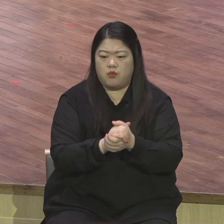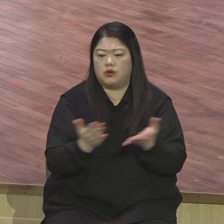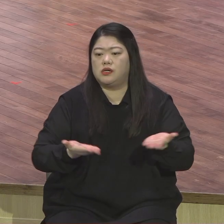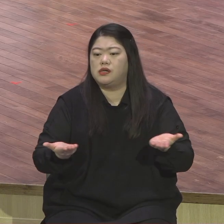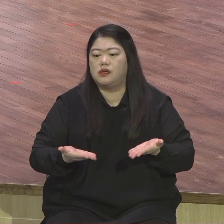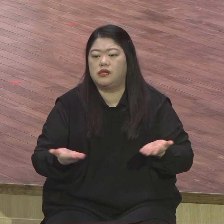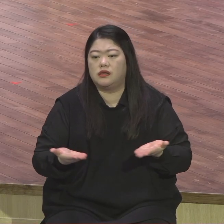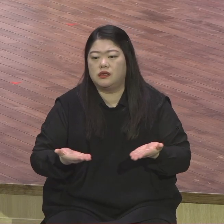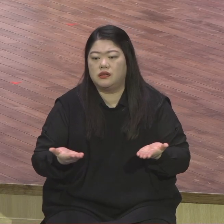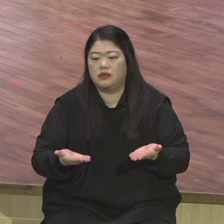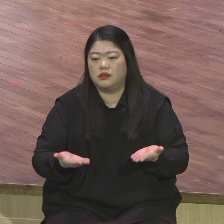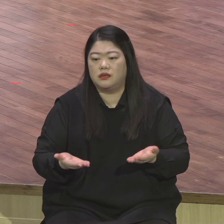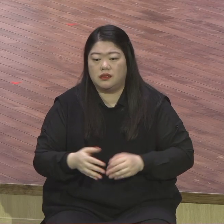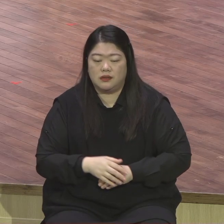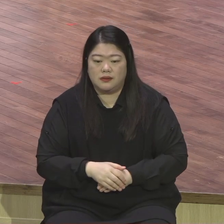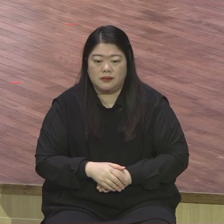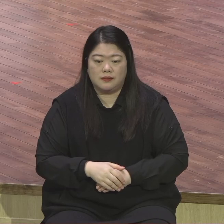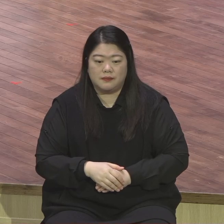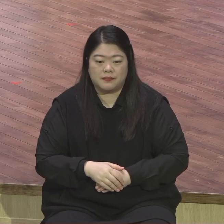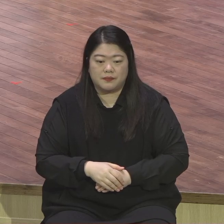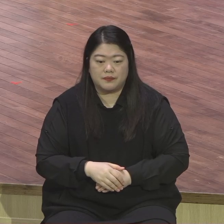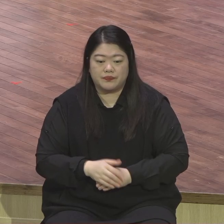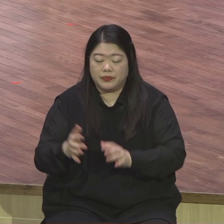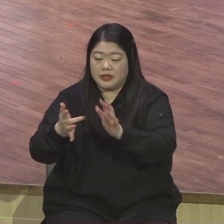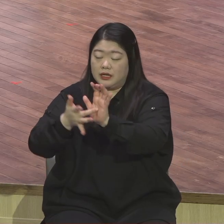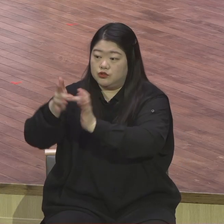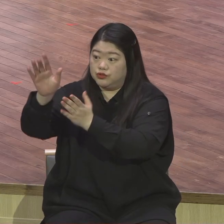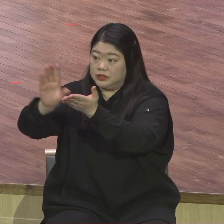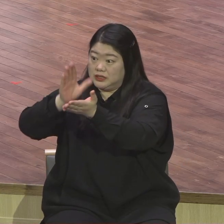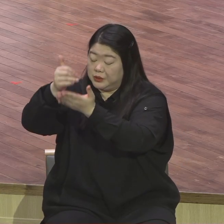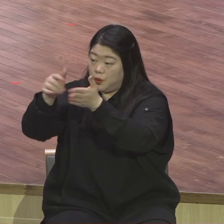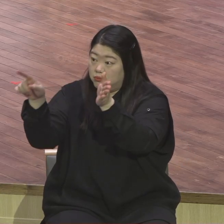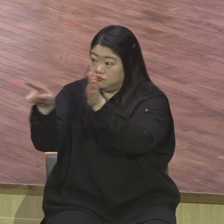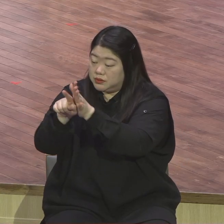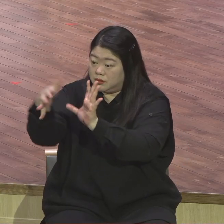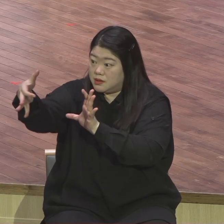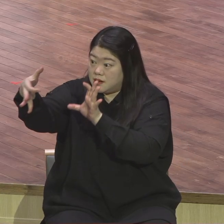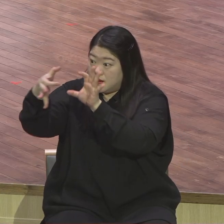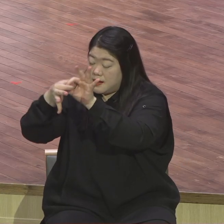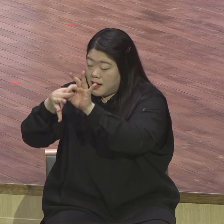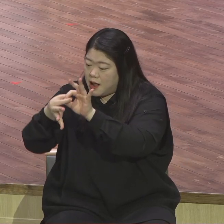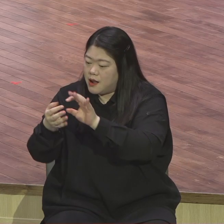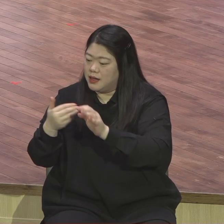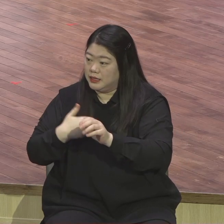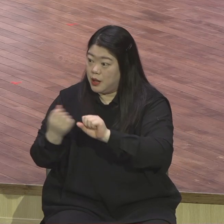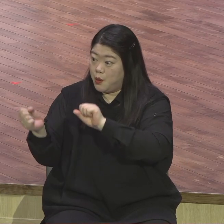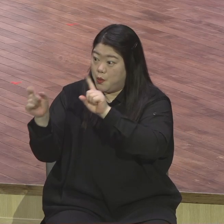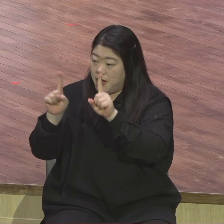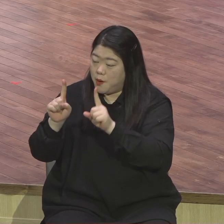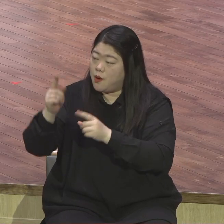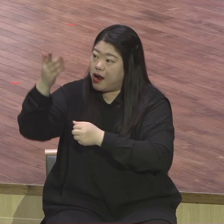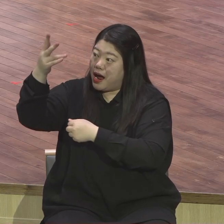부활의 보금을 통해서 하나님을 떠난 세상 불신자들을 다시금 하나님과 화목하게 하는